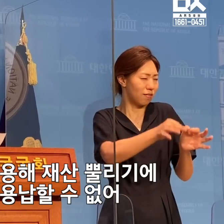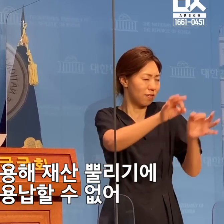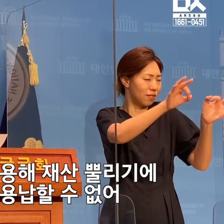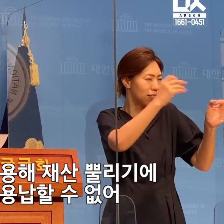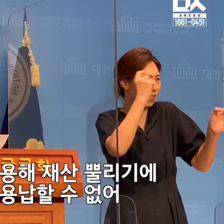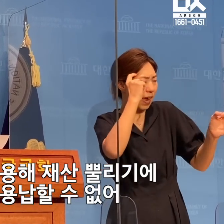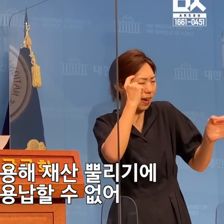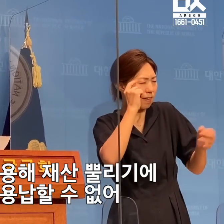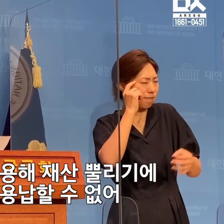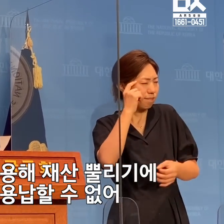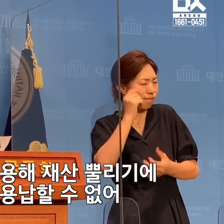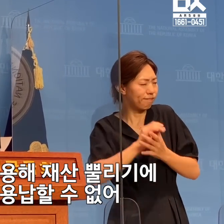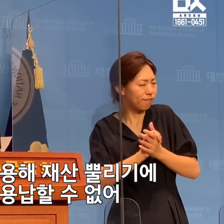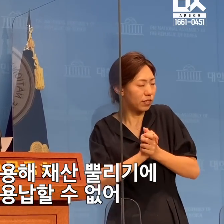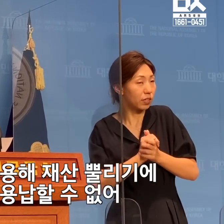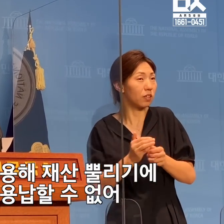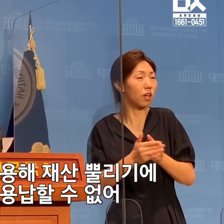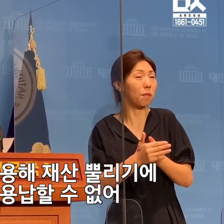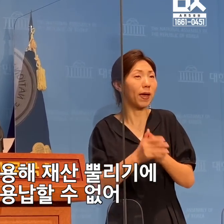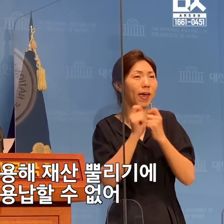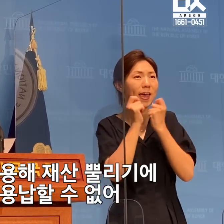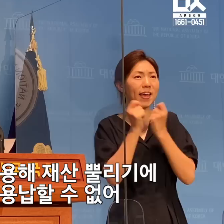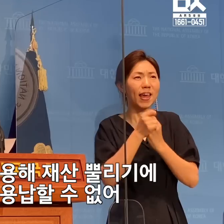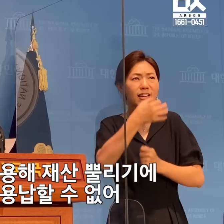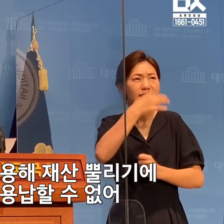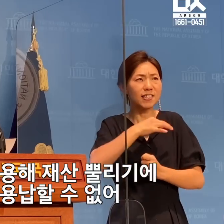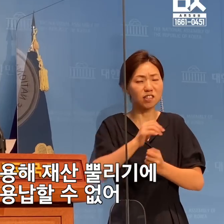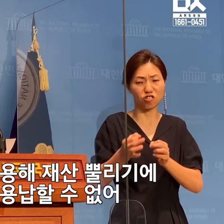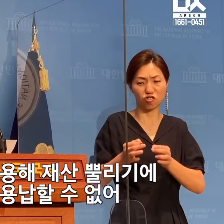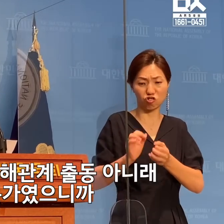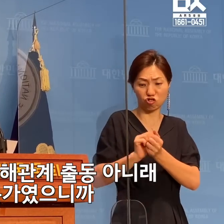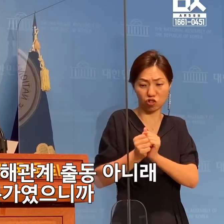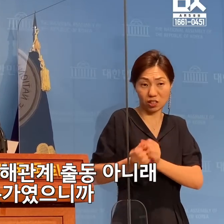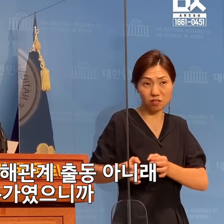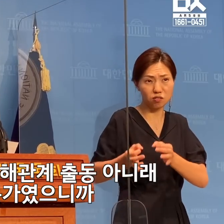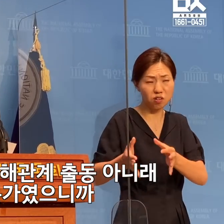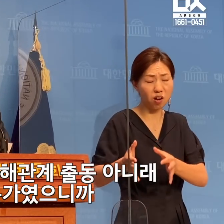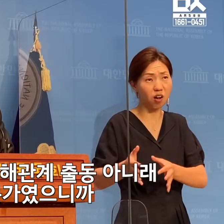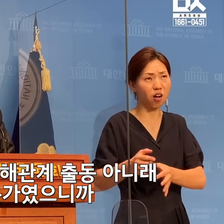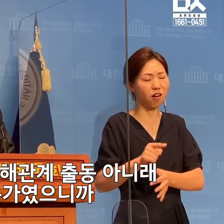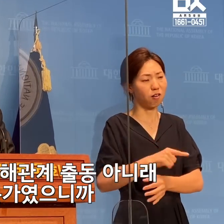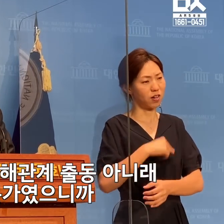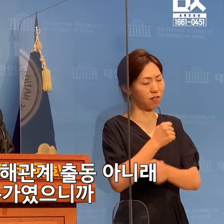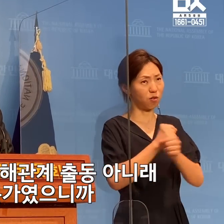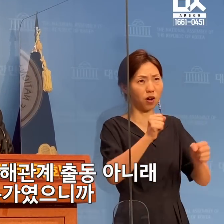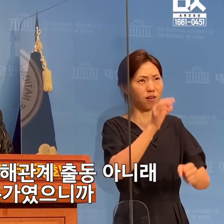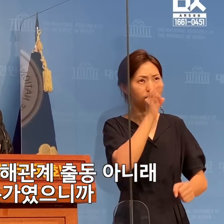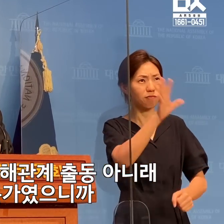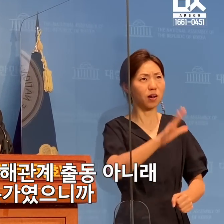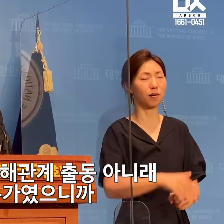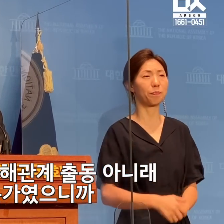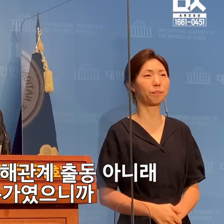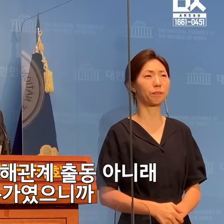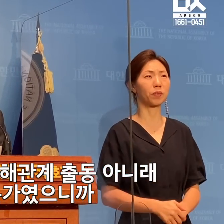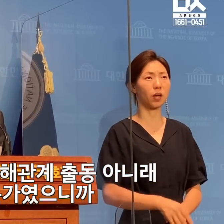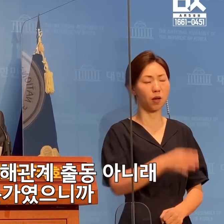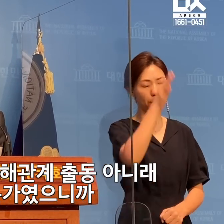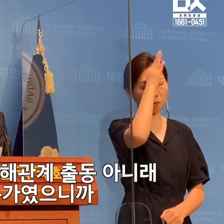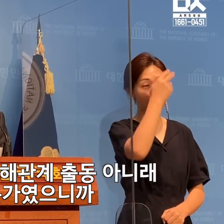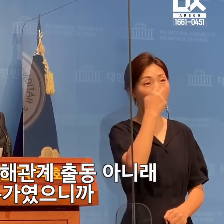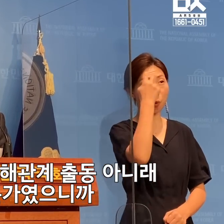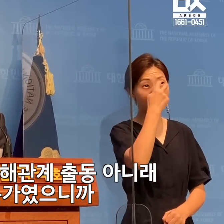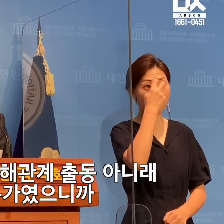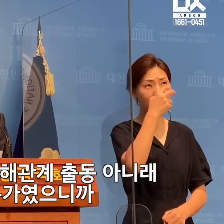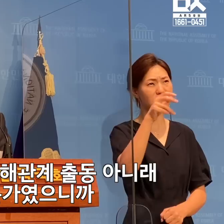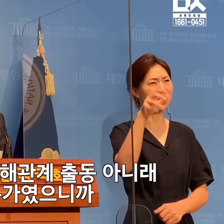재산 증식에 몰두했다면 용납할 수 없는 일입니다. 질병관리청은 자문은 민간